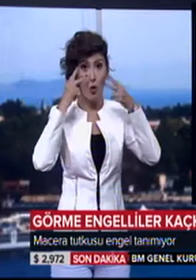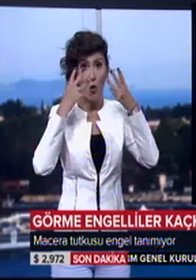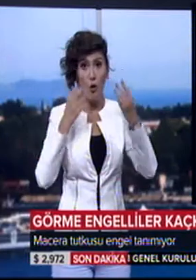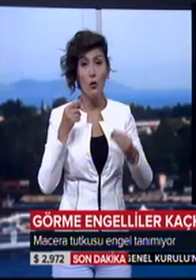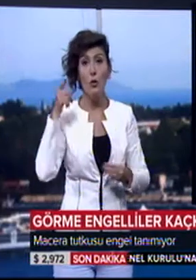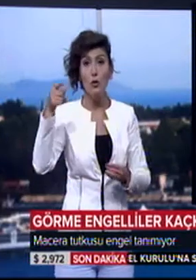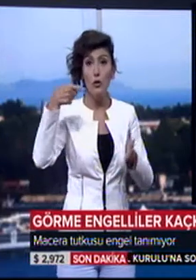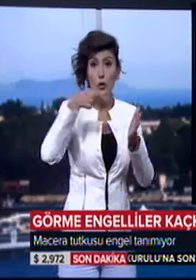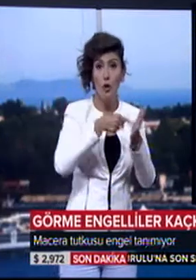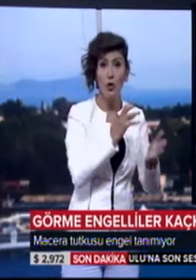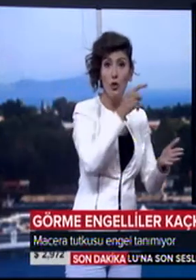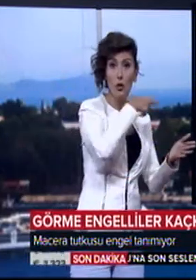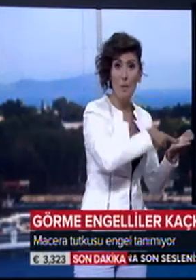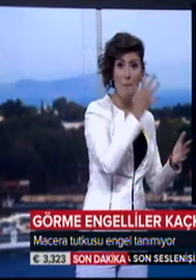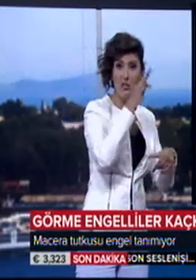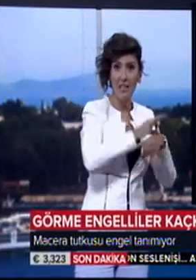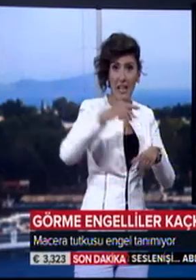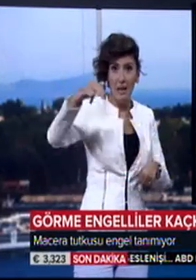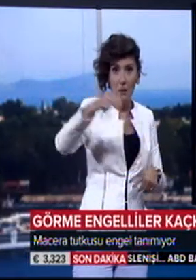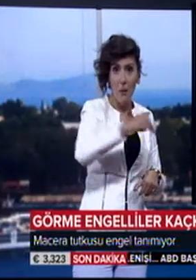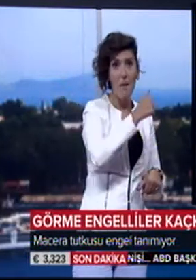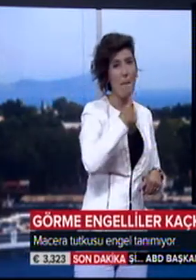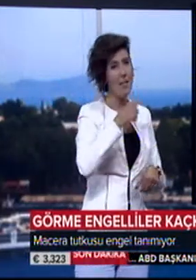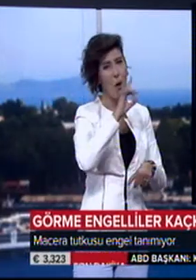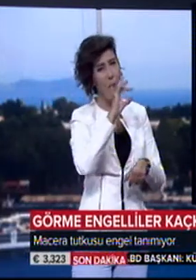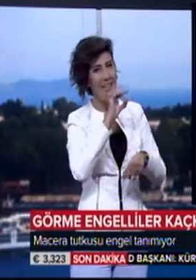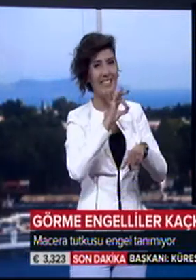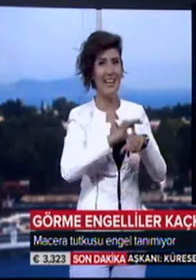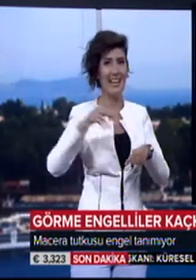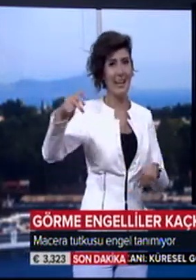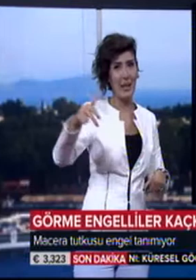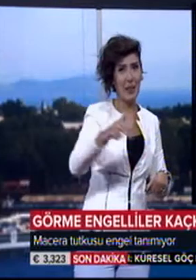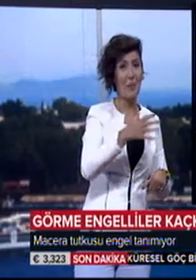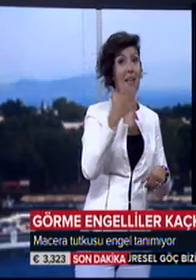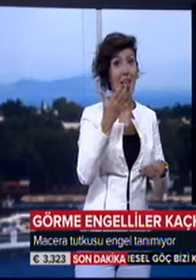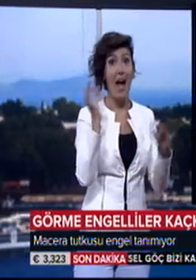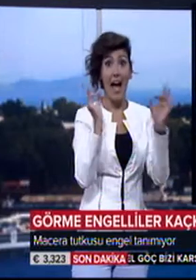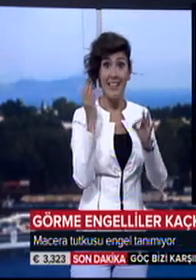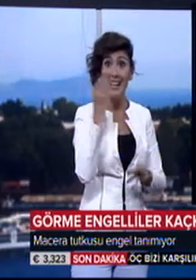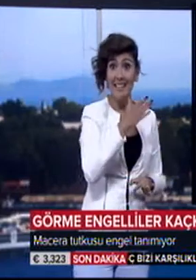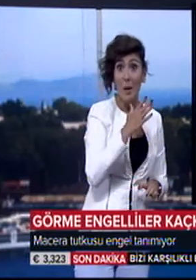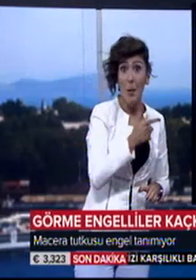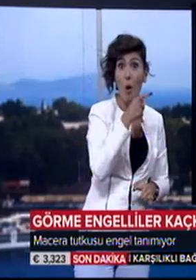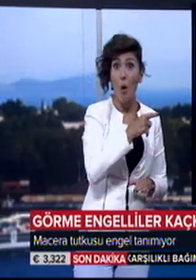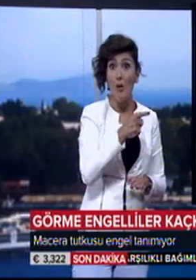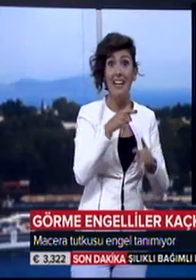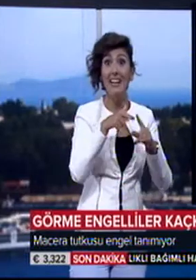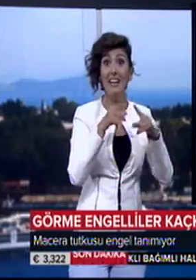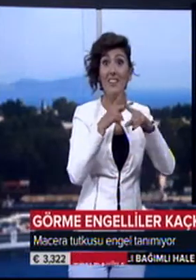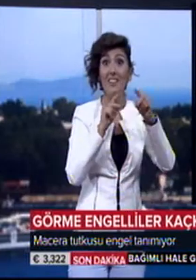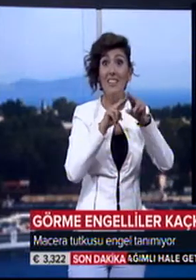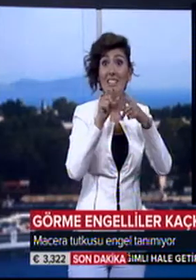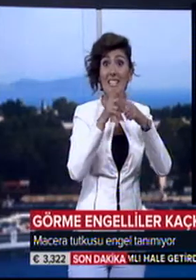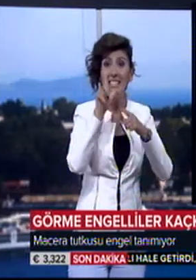Siz bir noktadan bir noktaya 5 dakikada gidiyorsanız ben belki 15 dakikada gidiyorum. Tabi daha erken de gidebilirim oradaki fiziksel